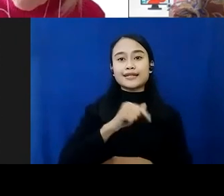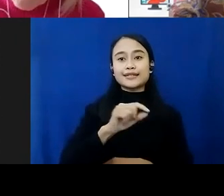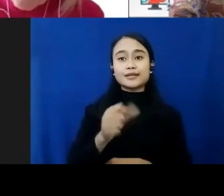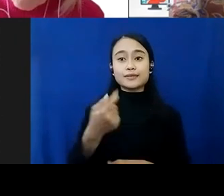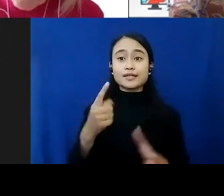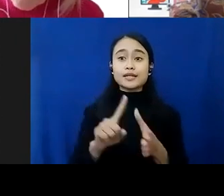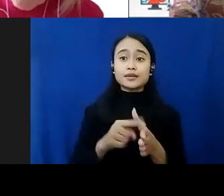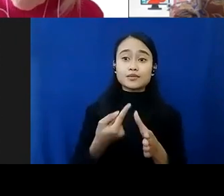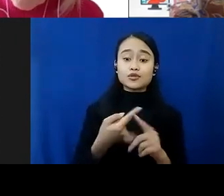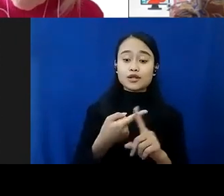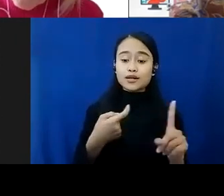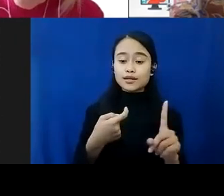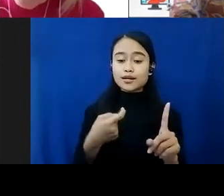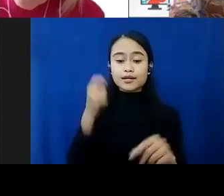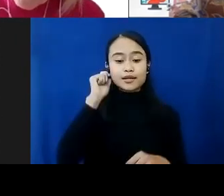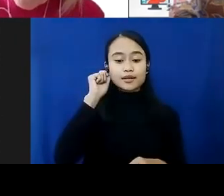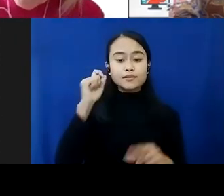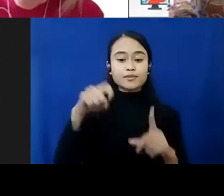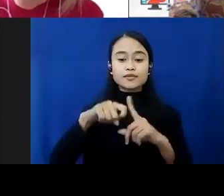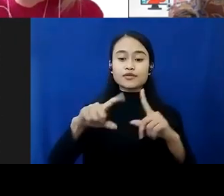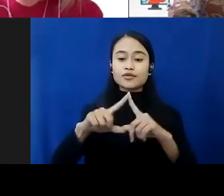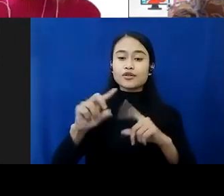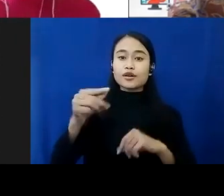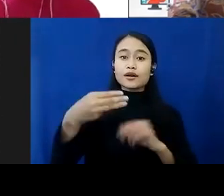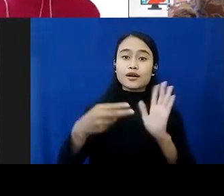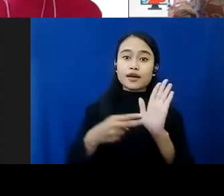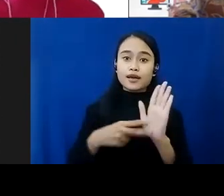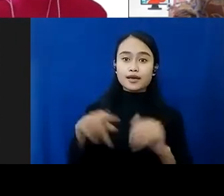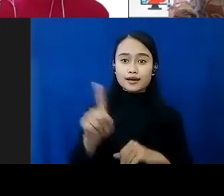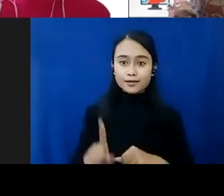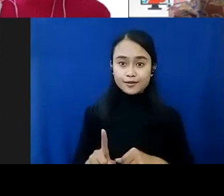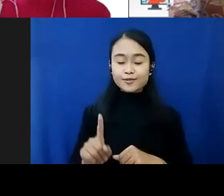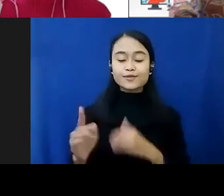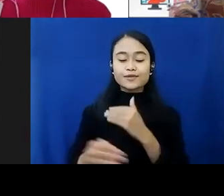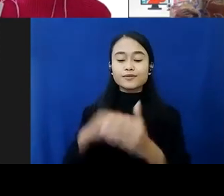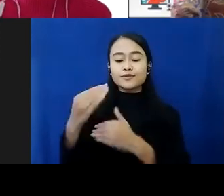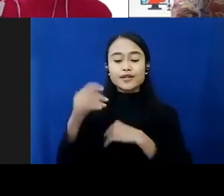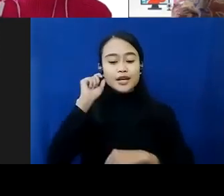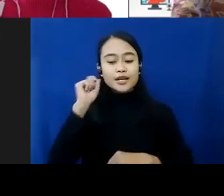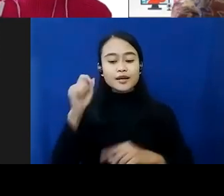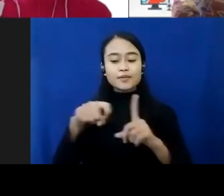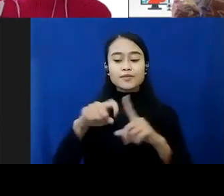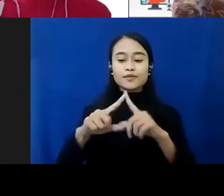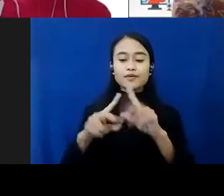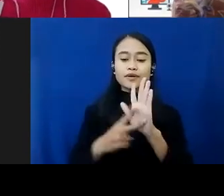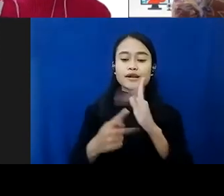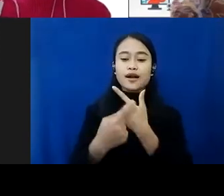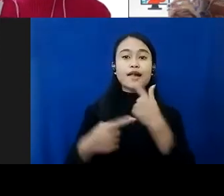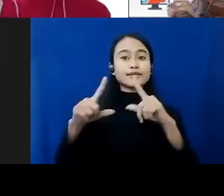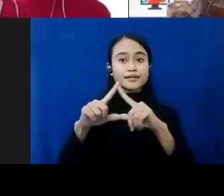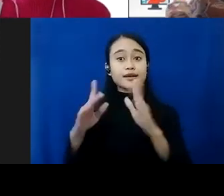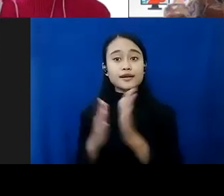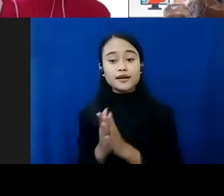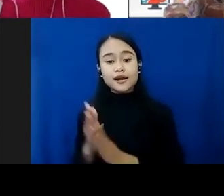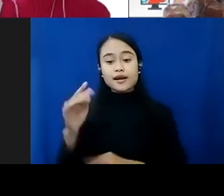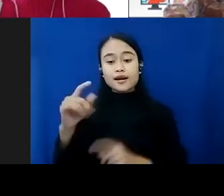dari Ibu Karen dulu baru kemudian Ibu Kanya dan Bang Ahmad Sofian silakan Ibu Karen for your closing